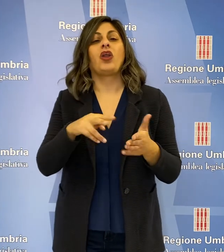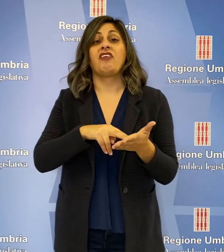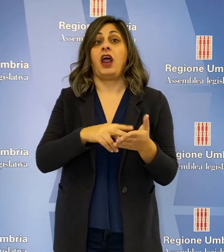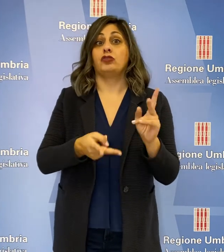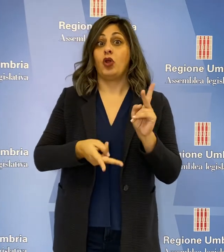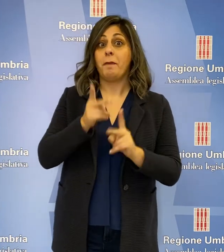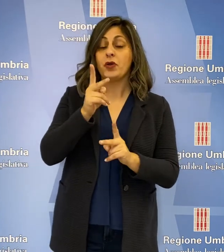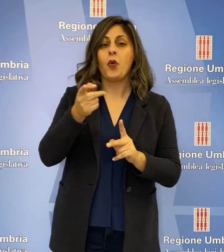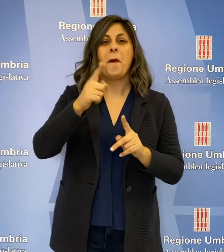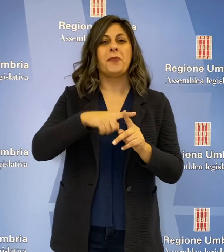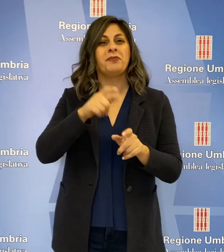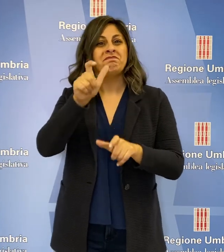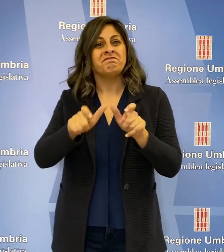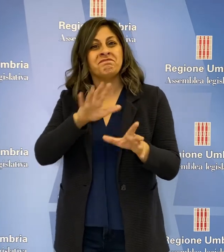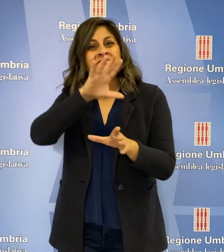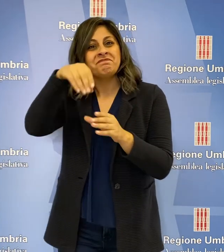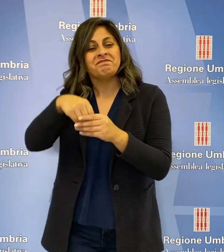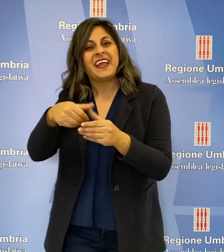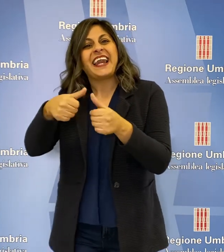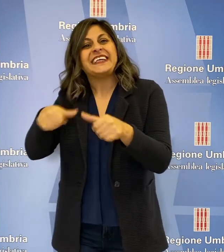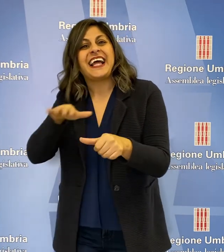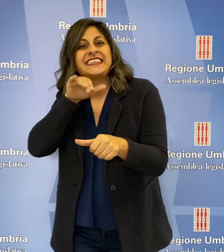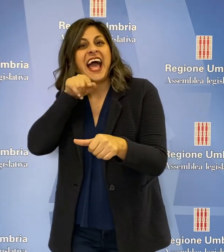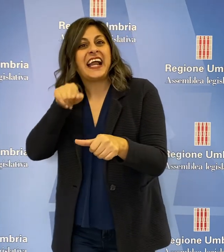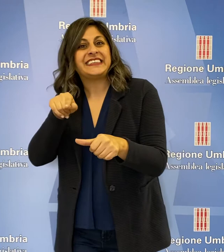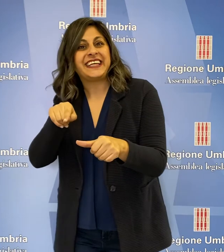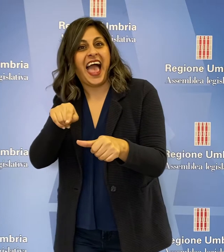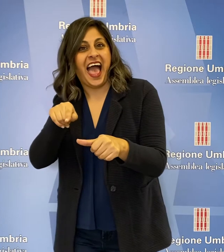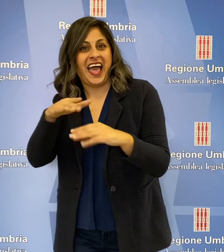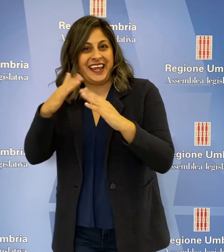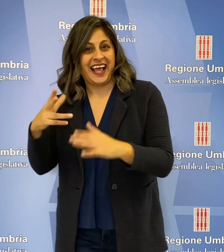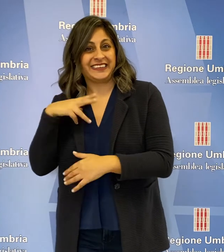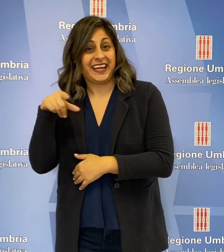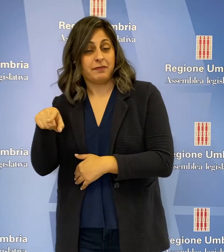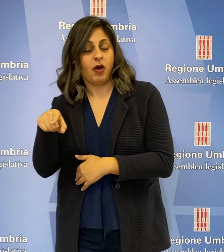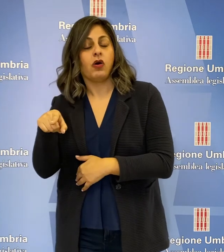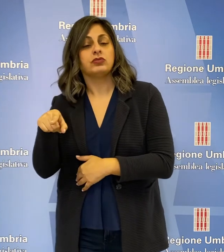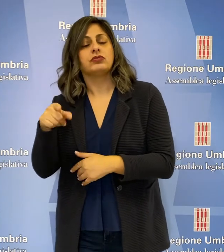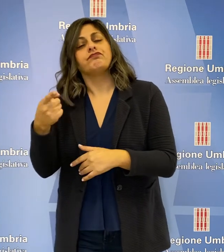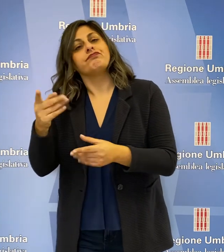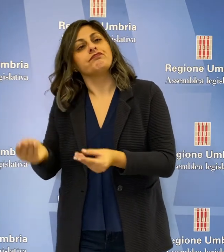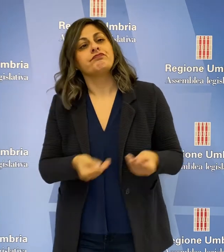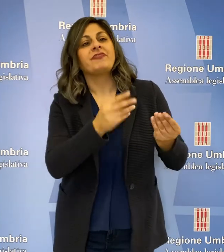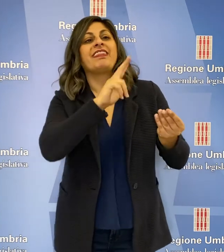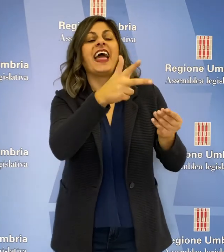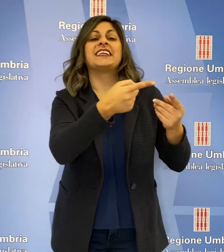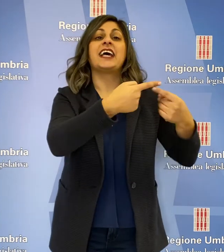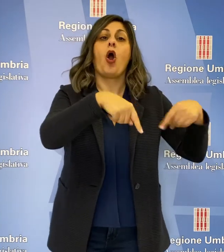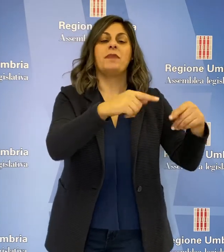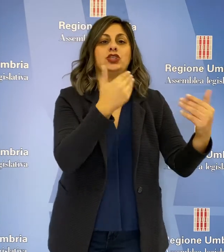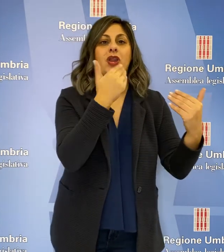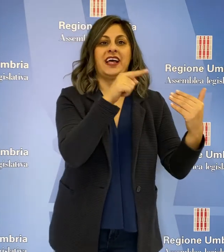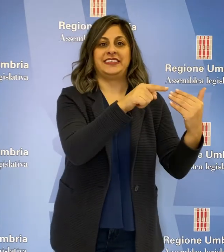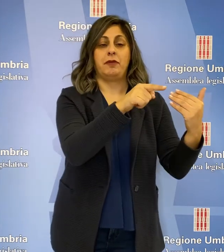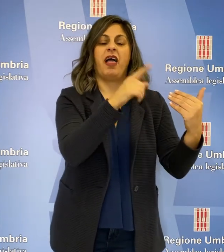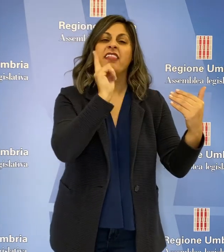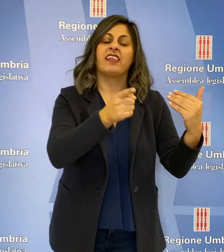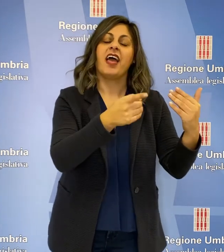fragili e degli ospiti delle residenze per anziani, è stato rinviato alla terza commissione dell'Assemblea per un